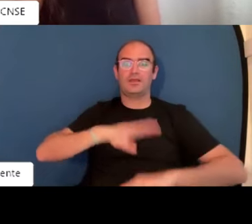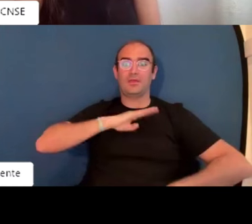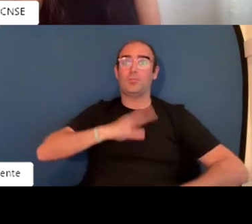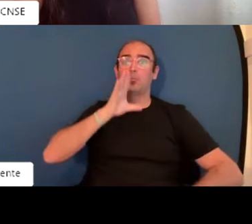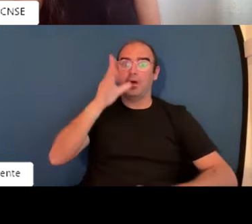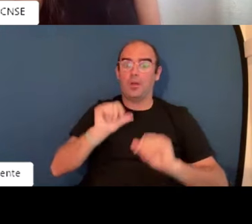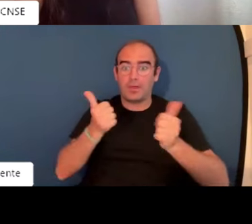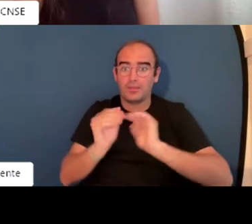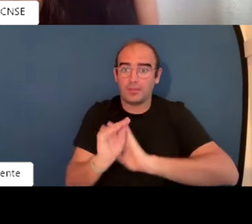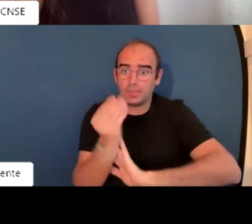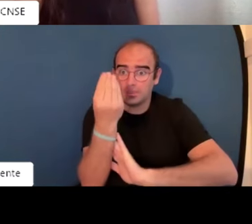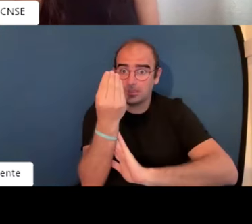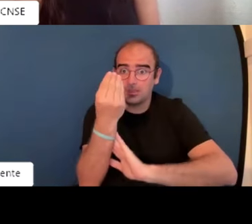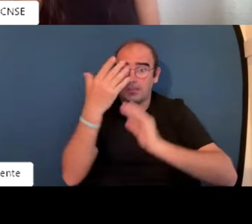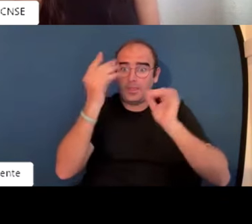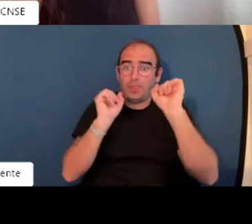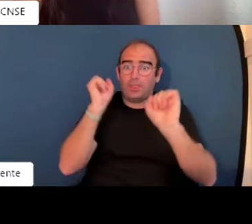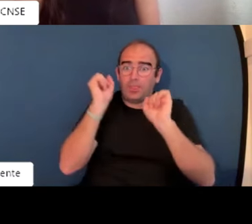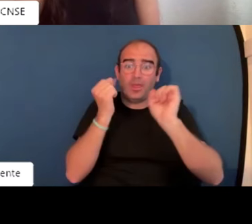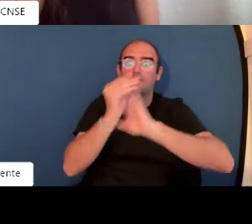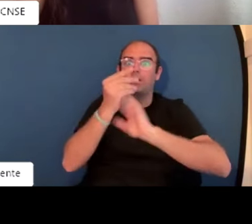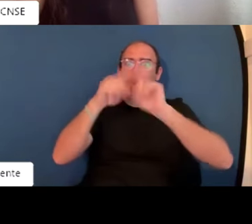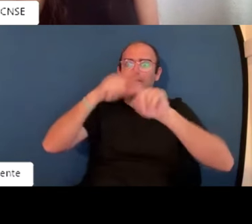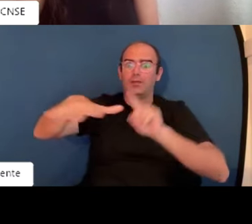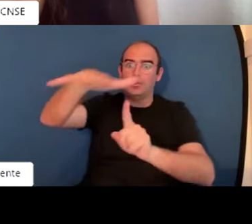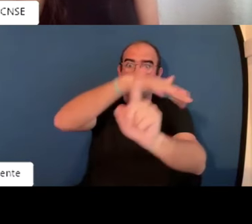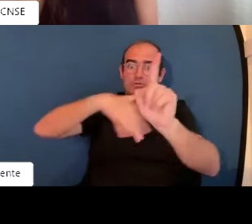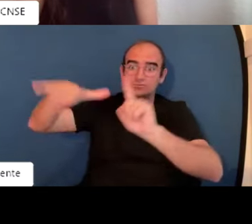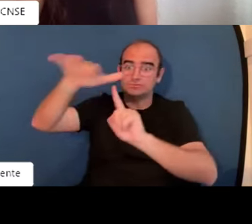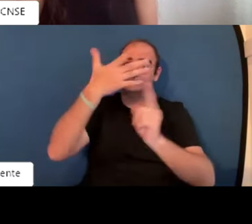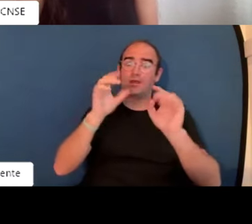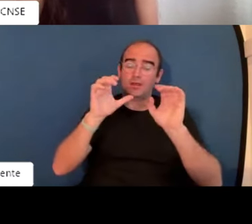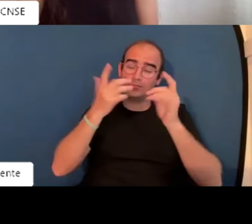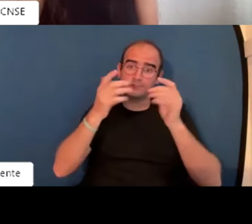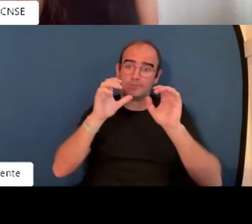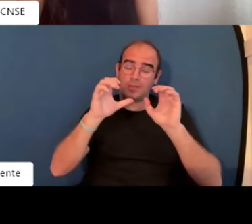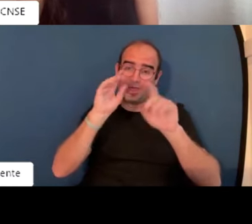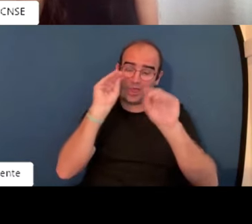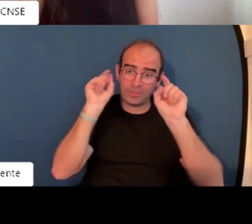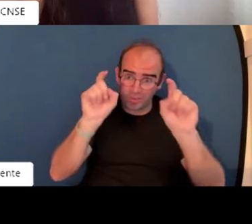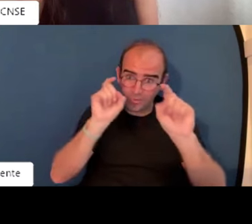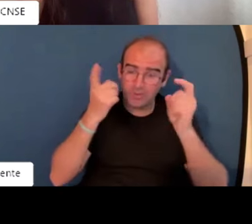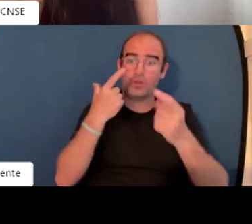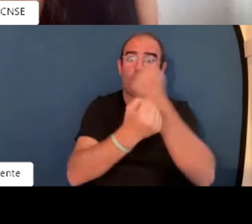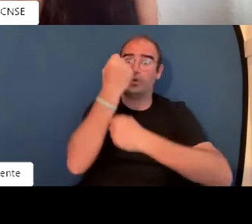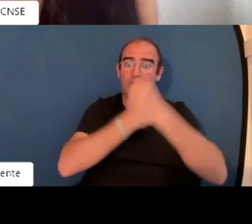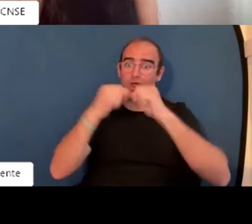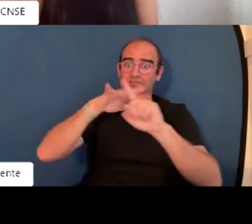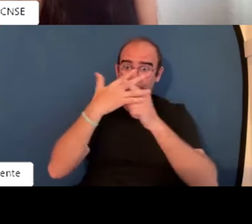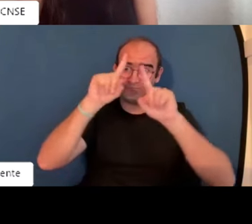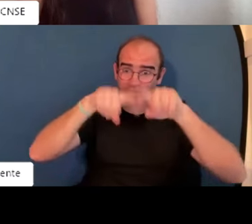Realmente la competencia y la habilidad sí se ve, pero la capacidad no. Porque empiezas a adquirirla desde bebé. Depende del contexto en el que